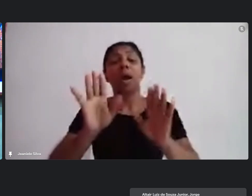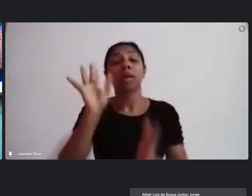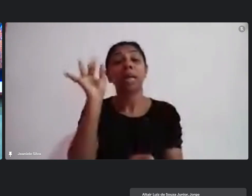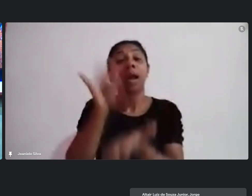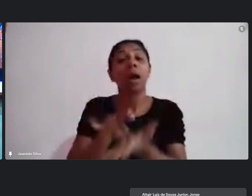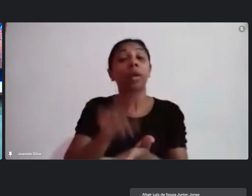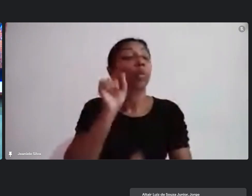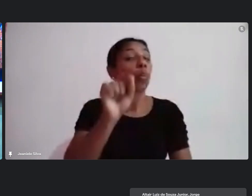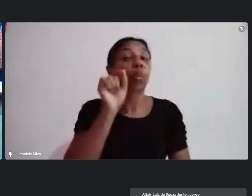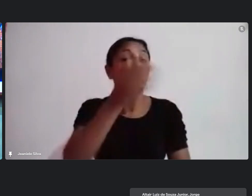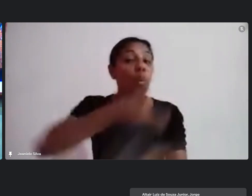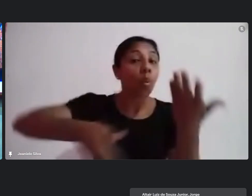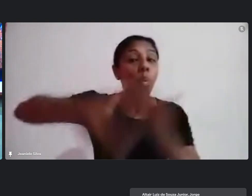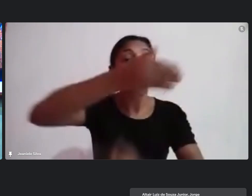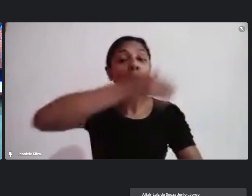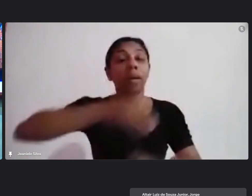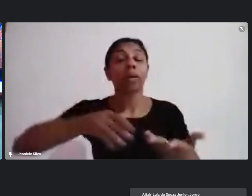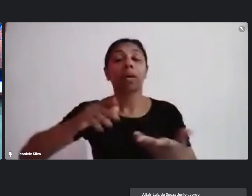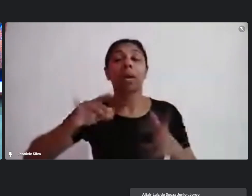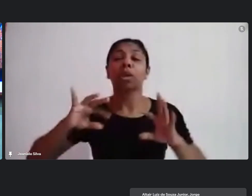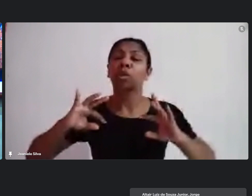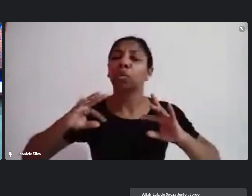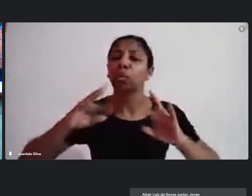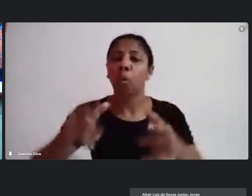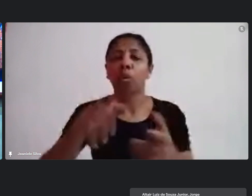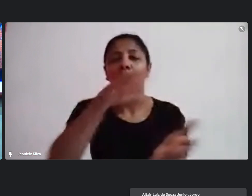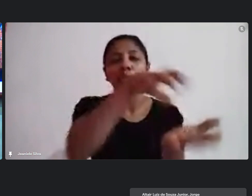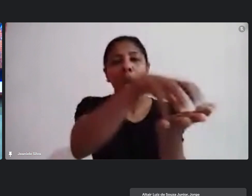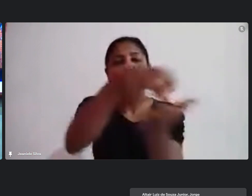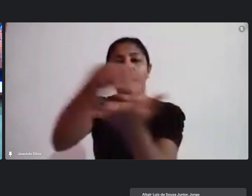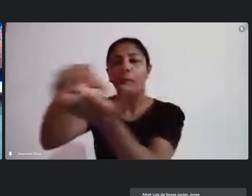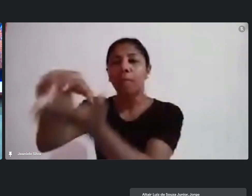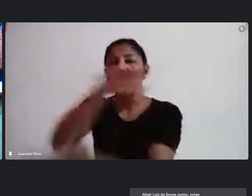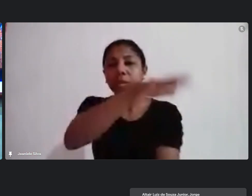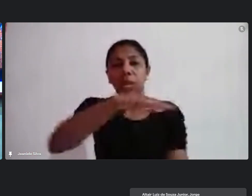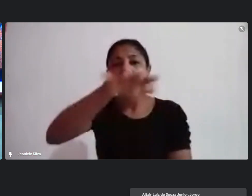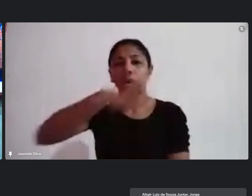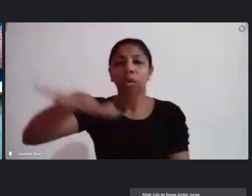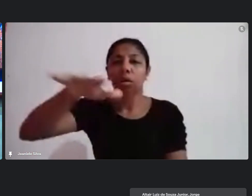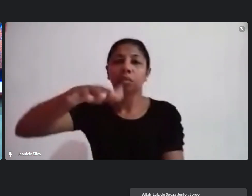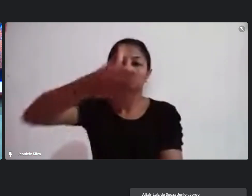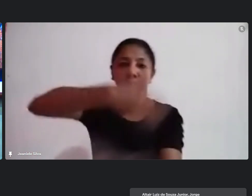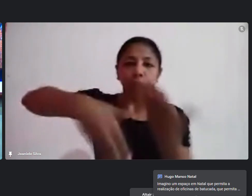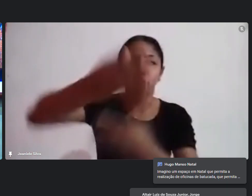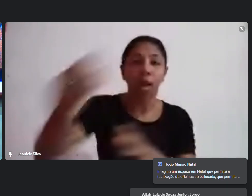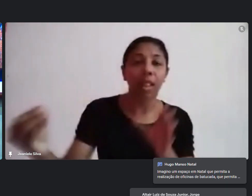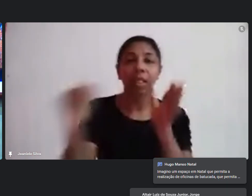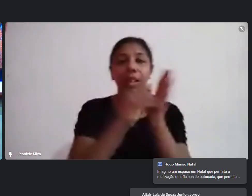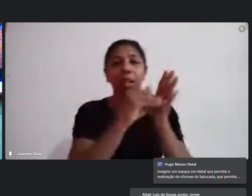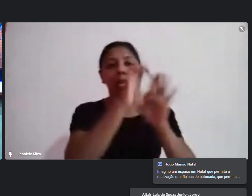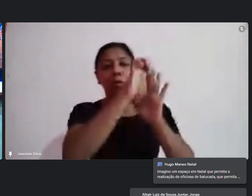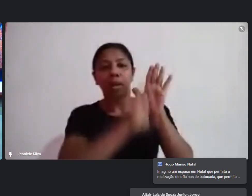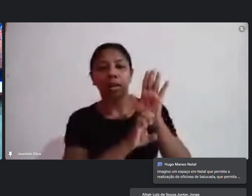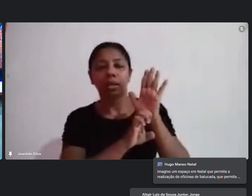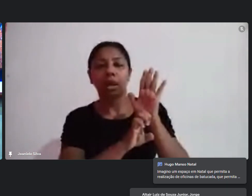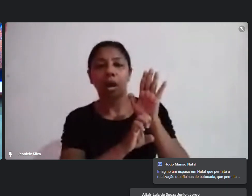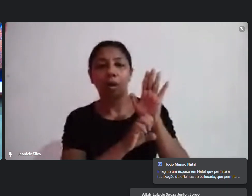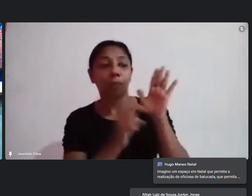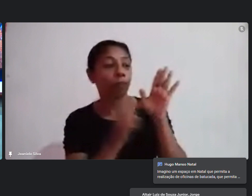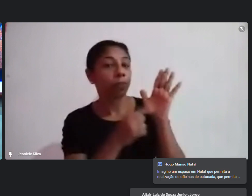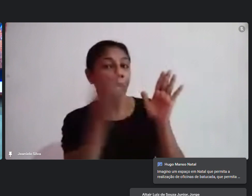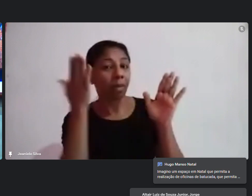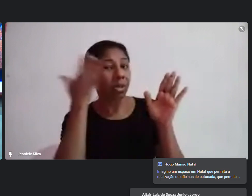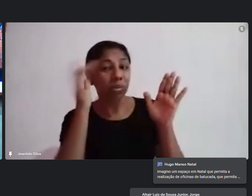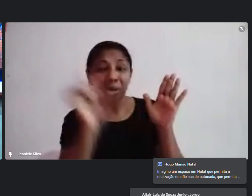dialogando é que todas essas câmaras setoriais elas serão abarcadas nos editais não sabemos ainda e é esse algo que vai nos